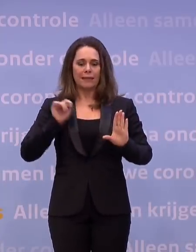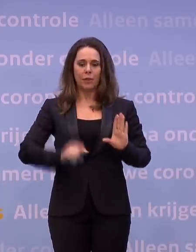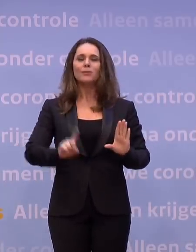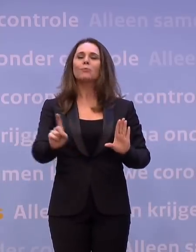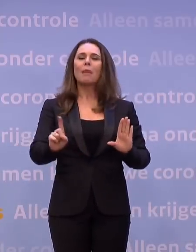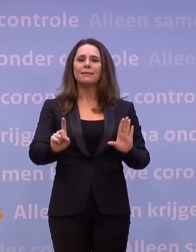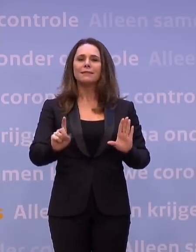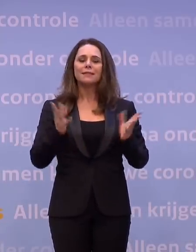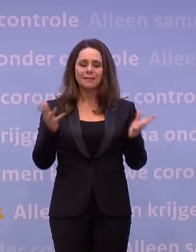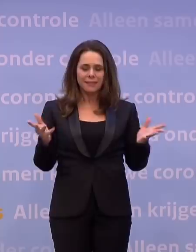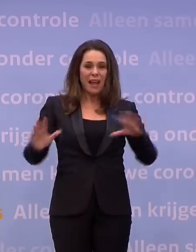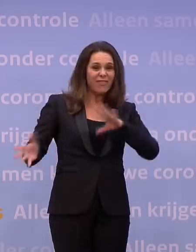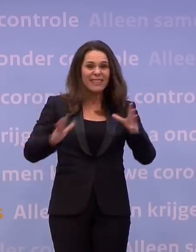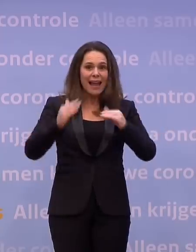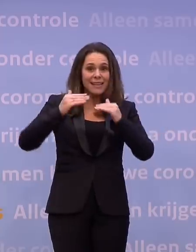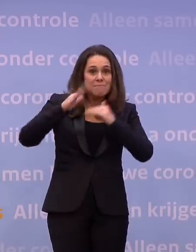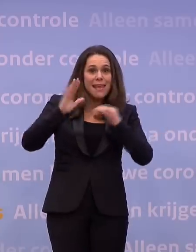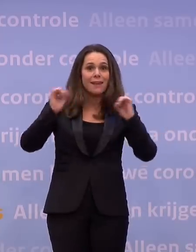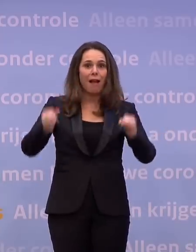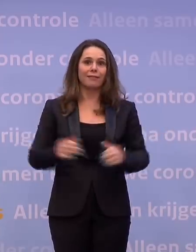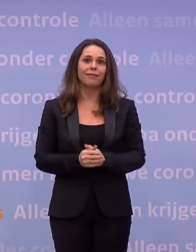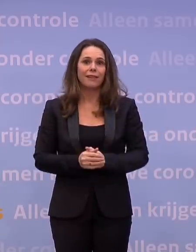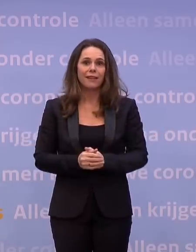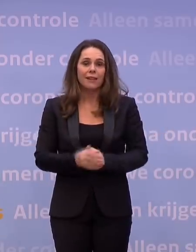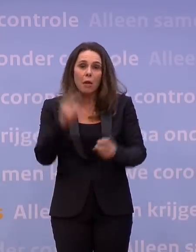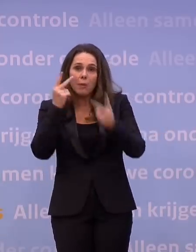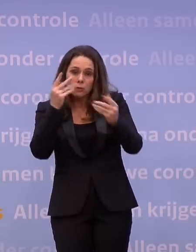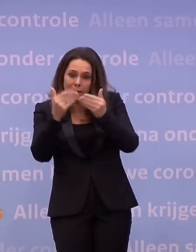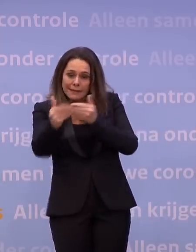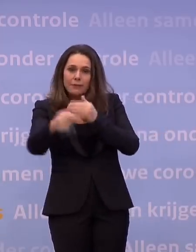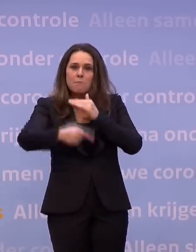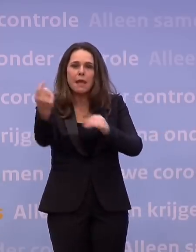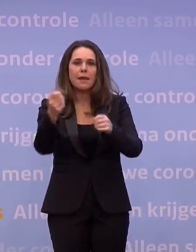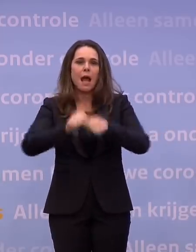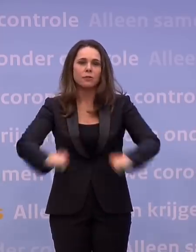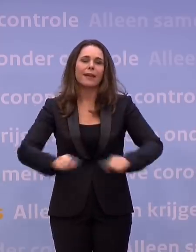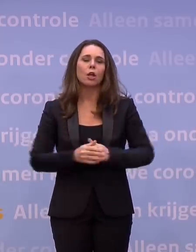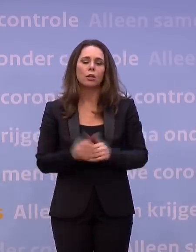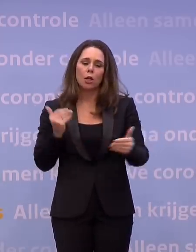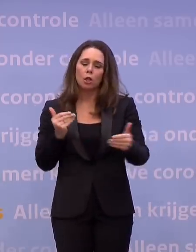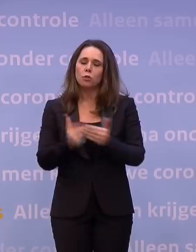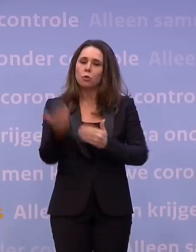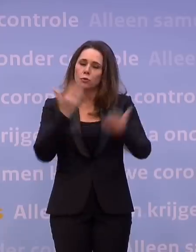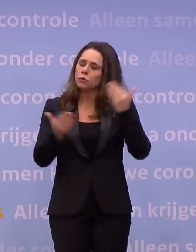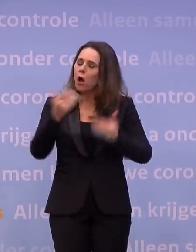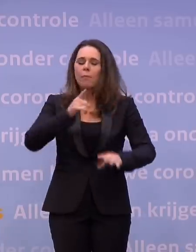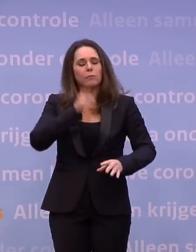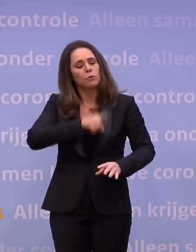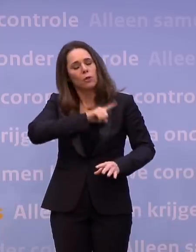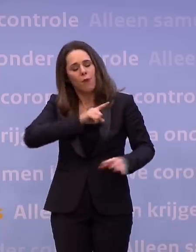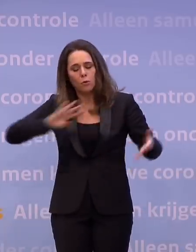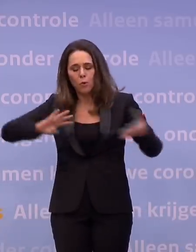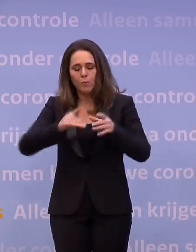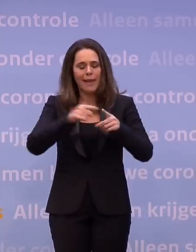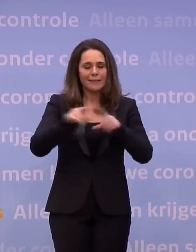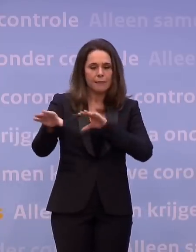dan kan er waarschijnlijk wel weer meer. Nou, in dat perspectief willen we de komende tijd veel meer uitwerken. Tot de zomer zullen we het gewoon moeten hebben van een combinatie